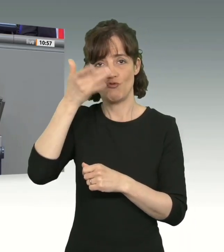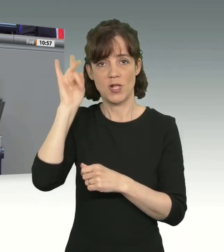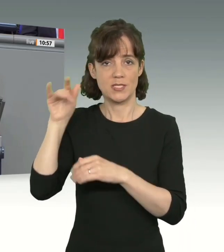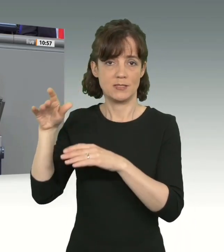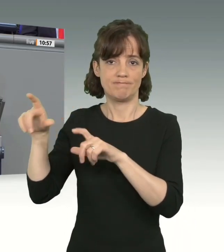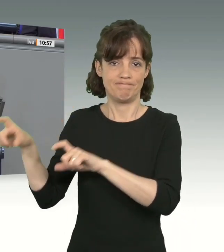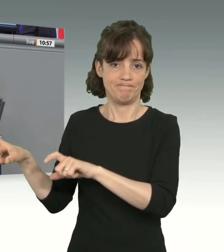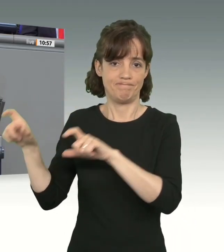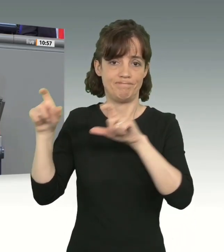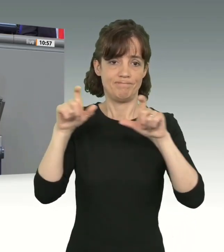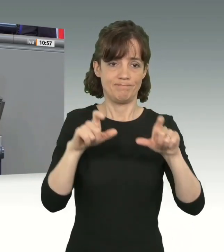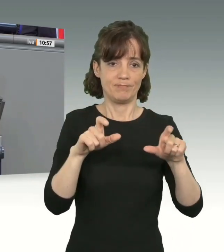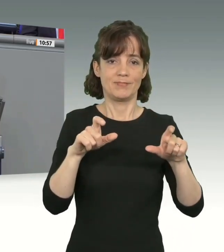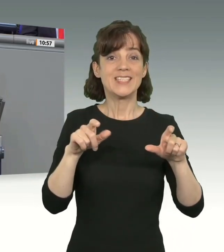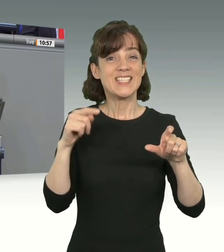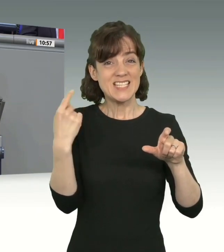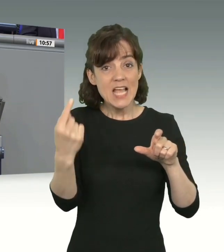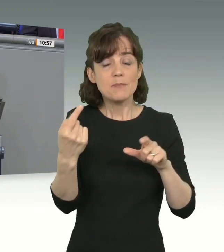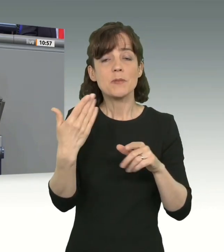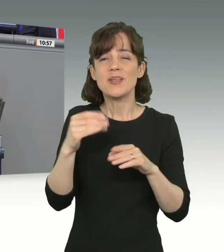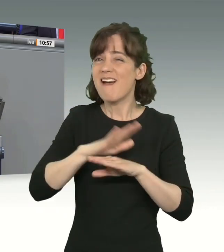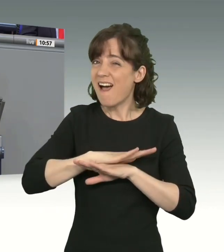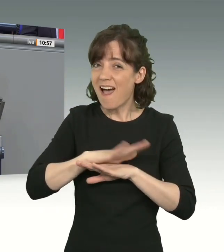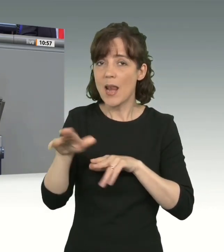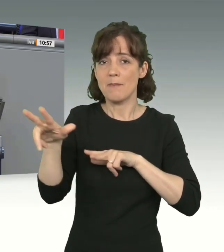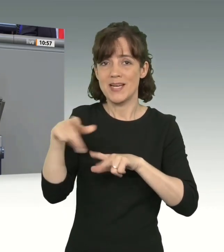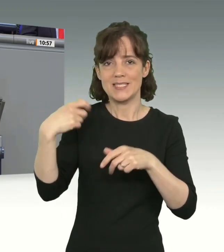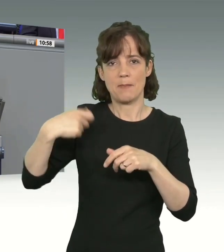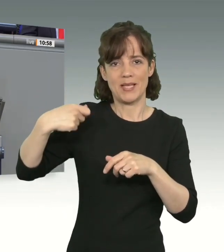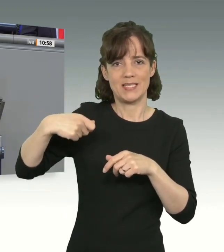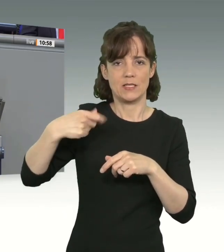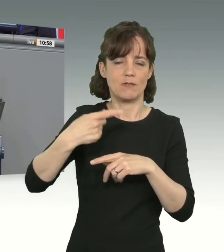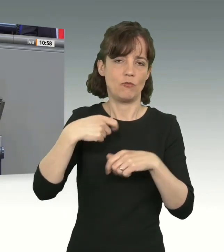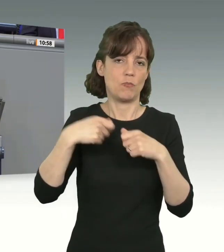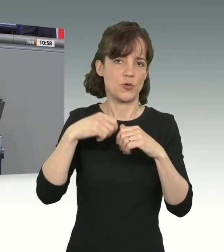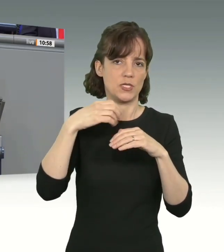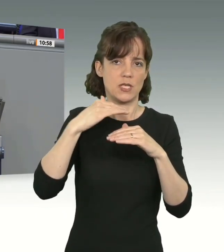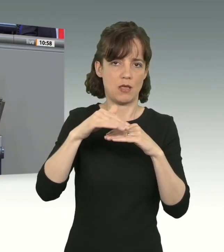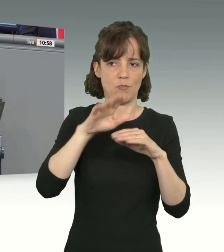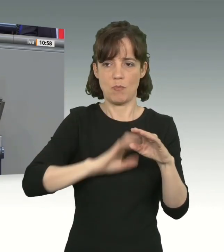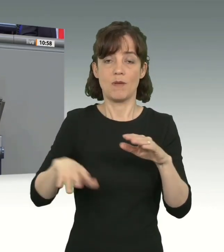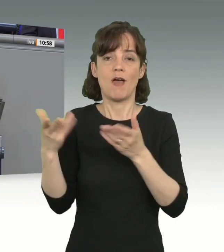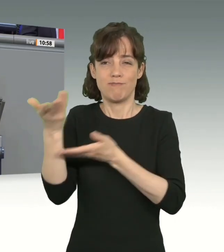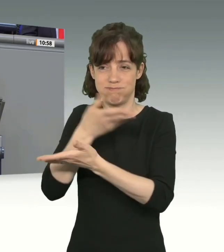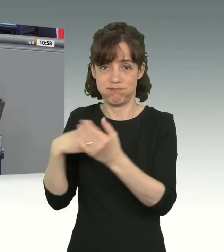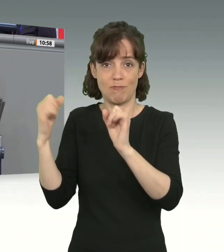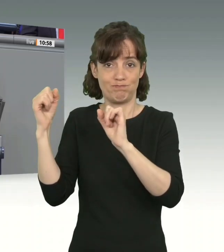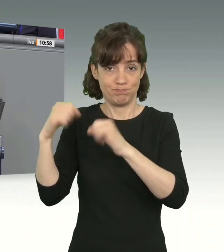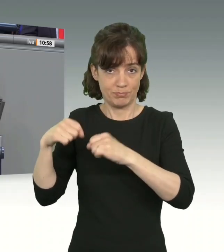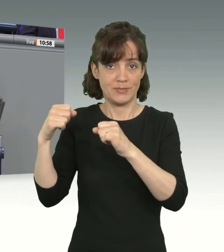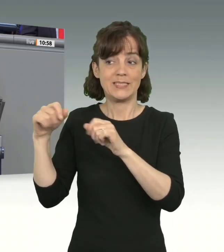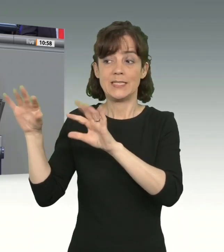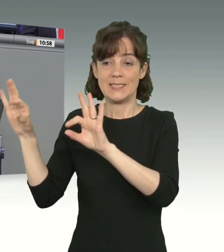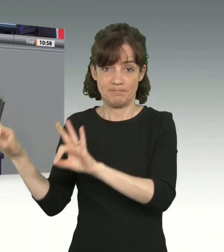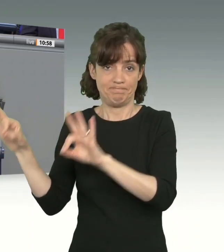allen Regierungschefs, mit allen Ministerpräsidenten der Länder gemeinsam getroffen hat, nämlich die